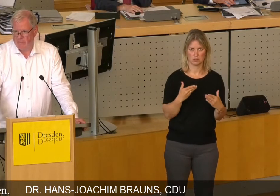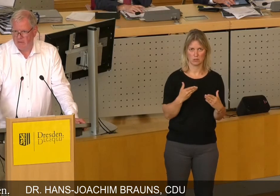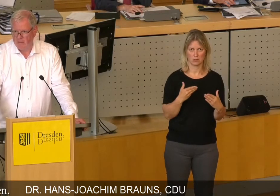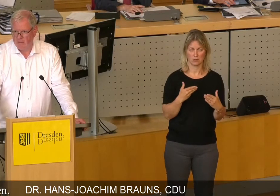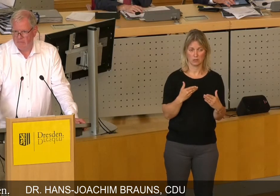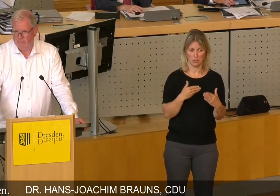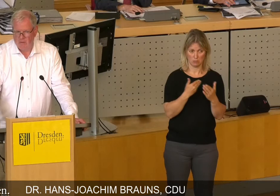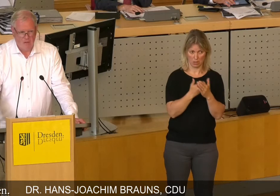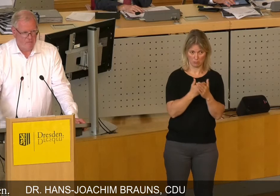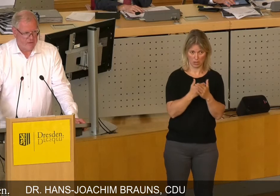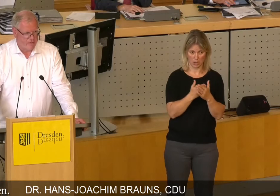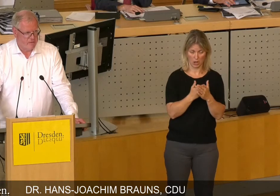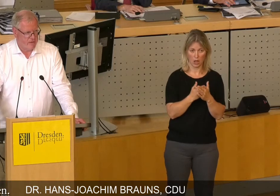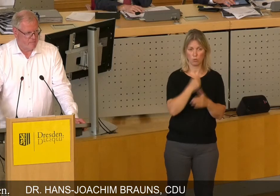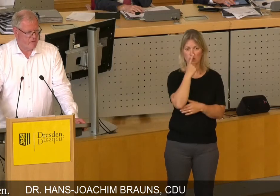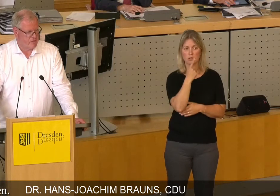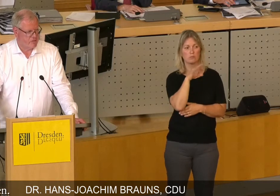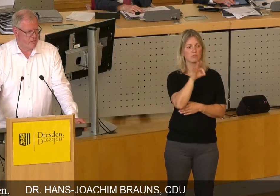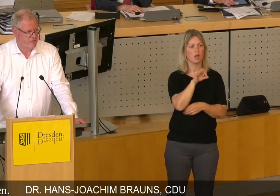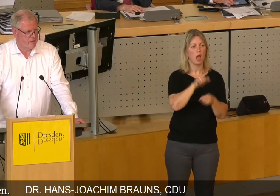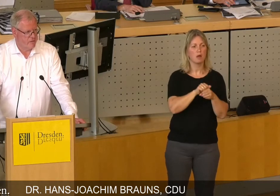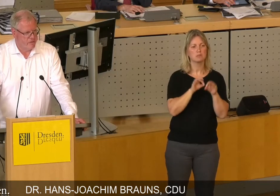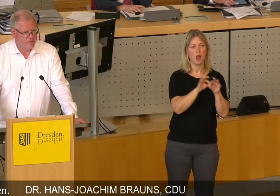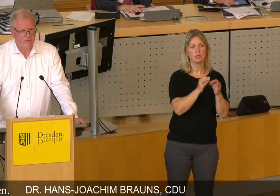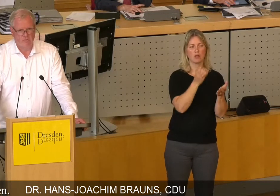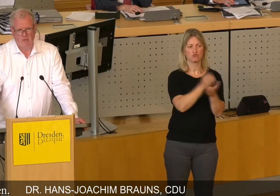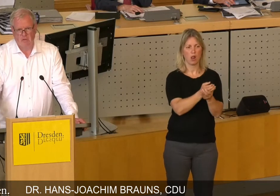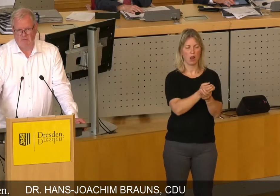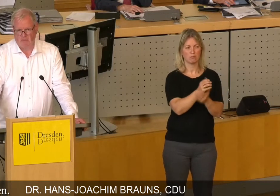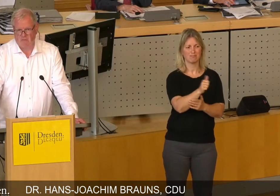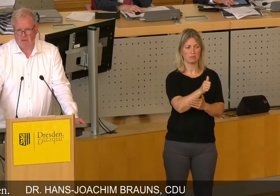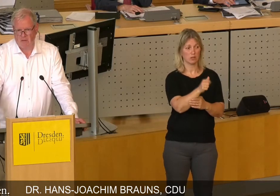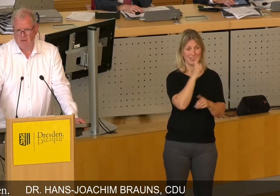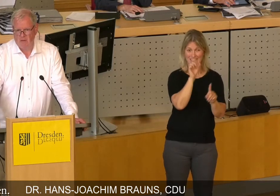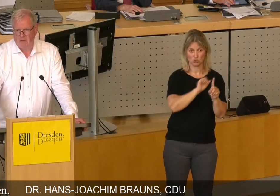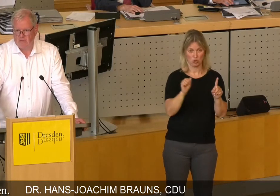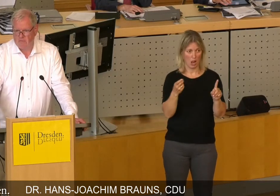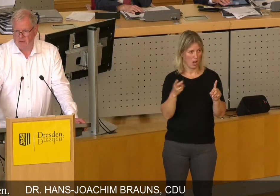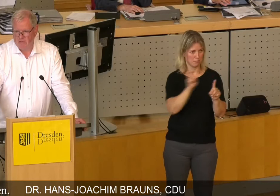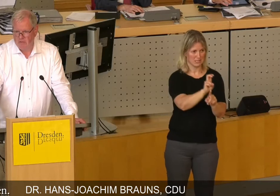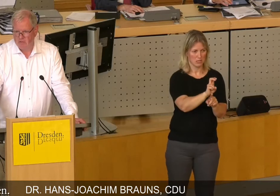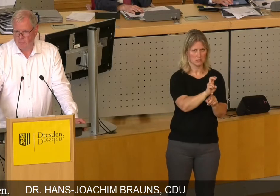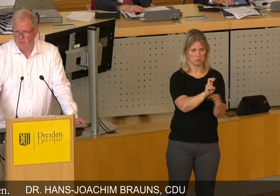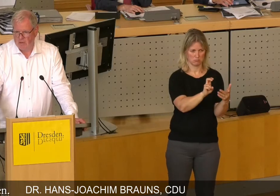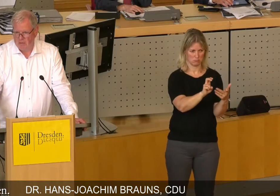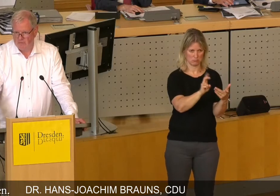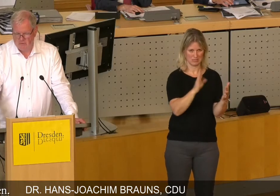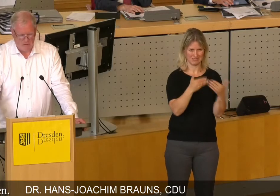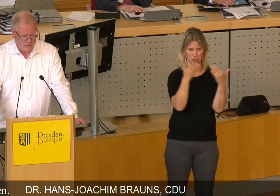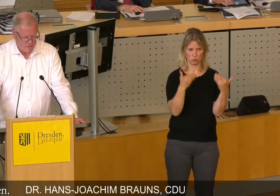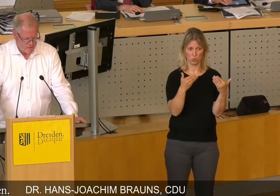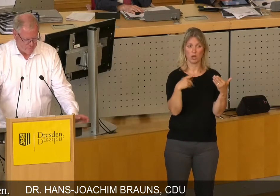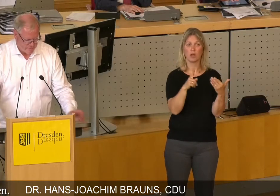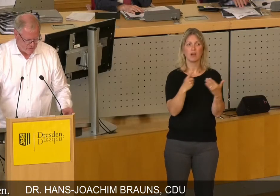wenn vakante Amtsleiterstellen nicht zügig besetzt werden. Das wäre ein Widerspruch einer